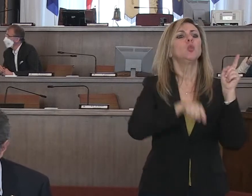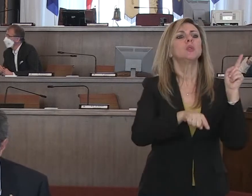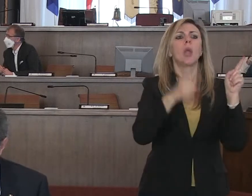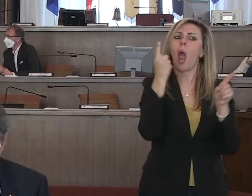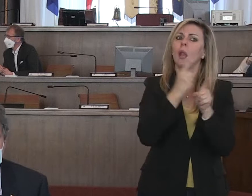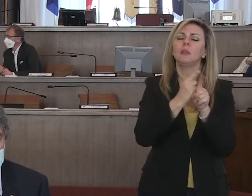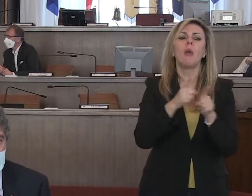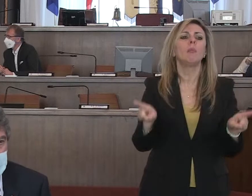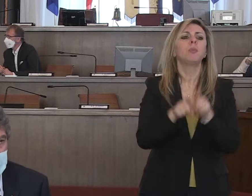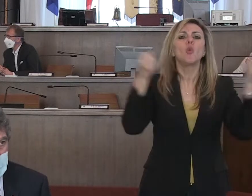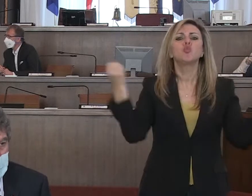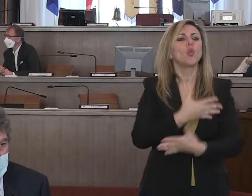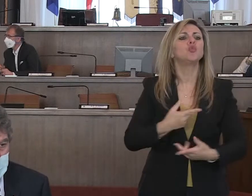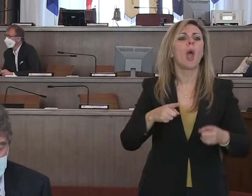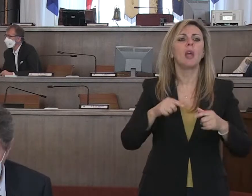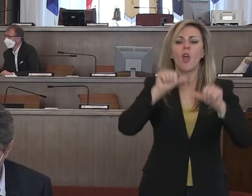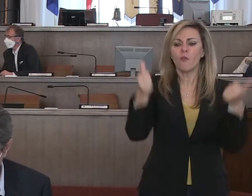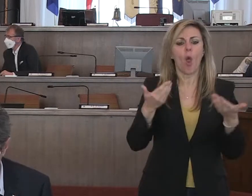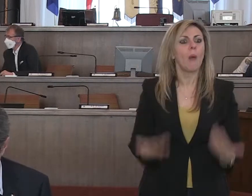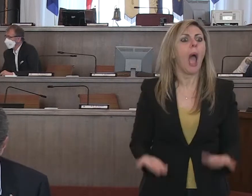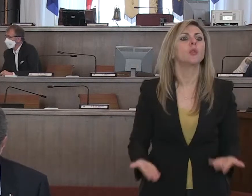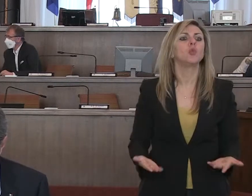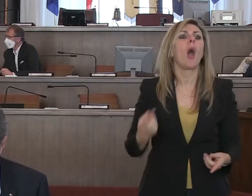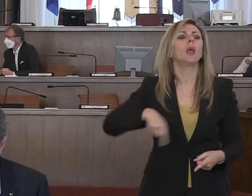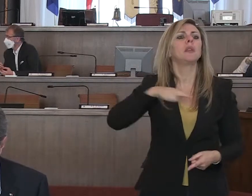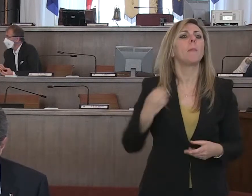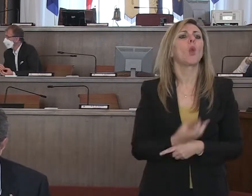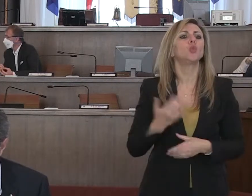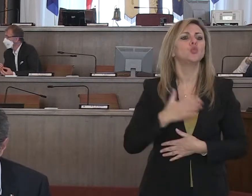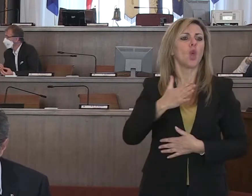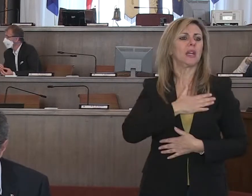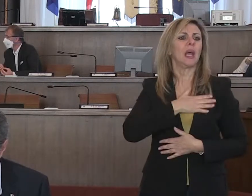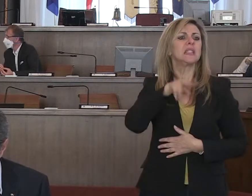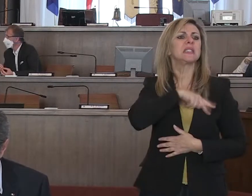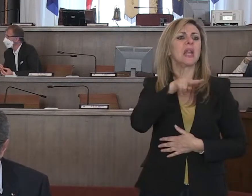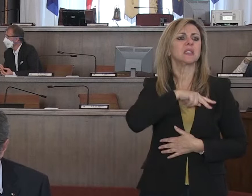quando accadono cose di questo livello e di questo tenore.